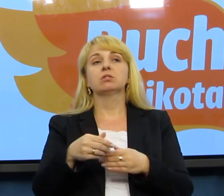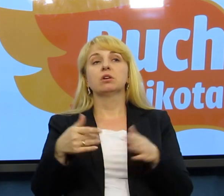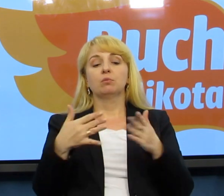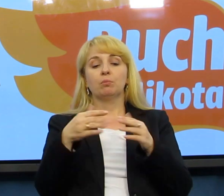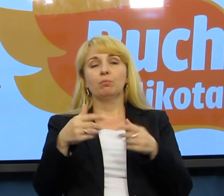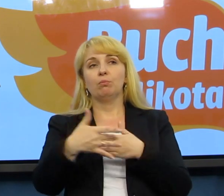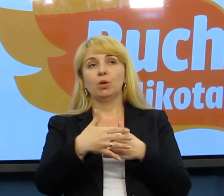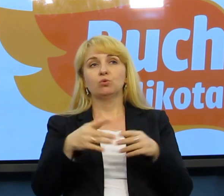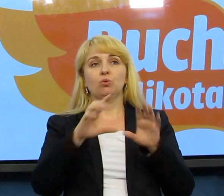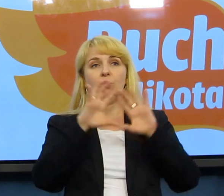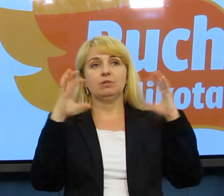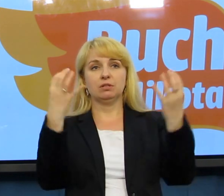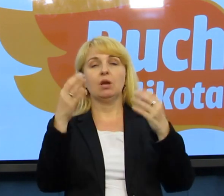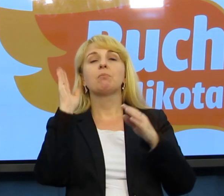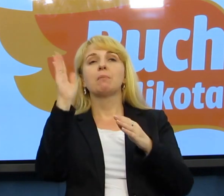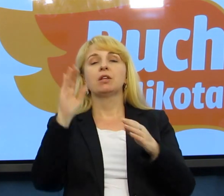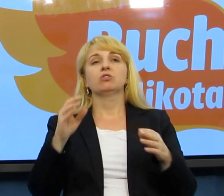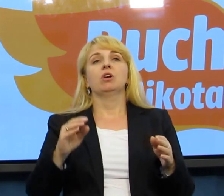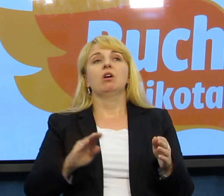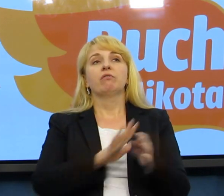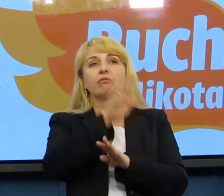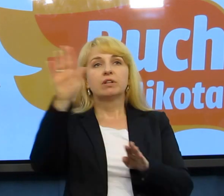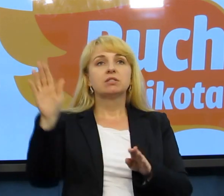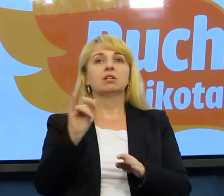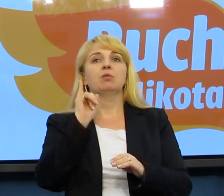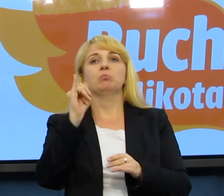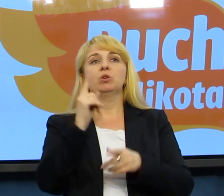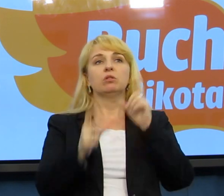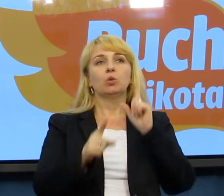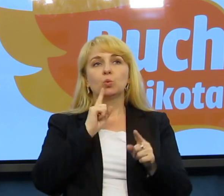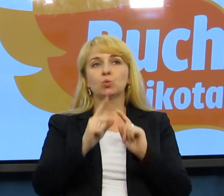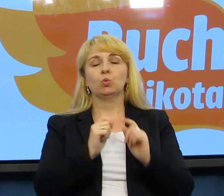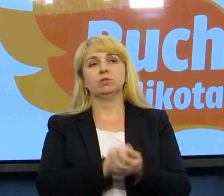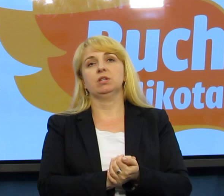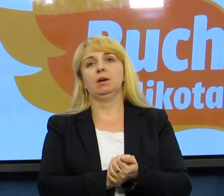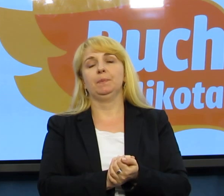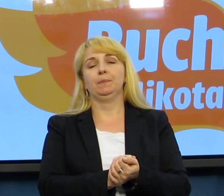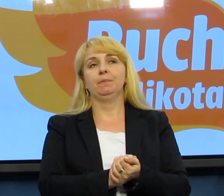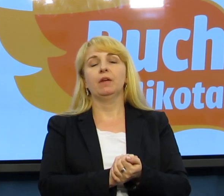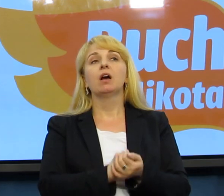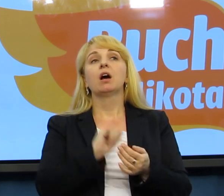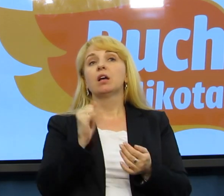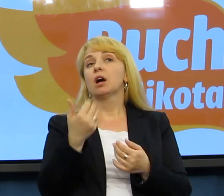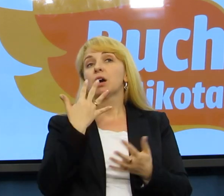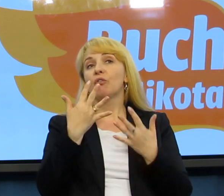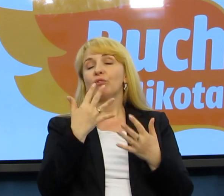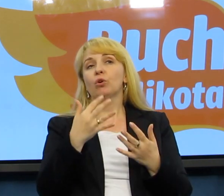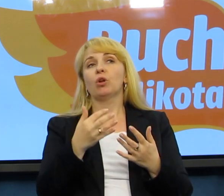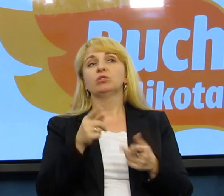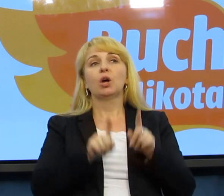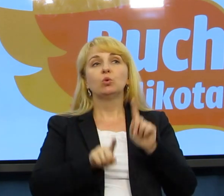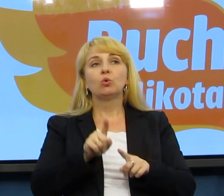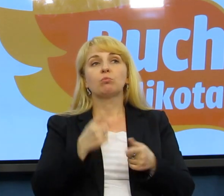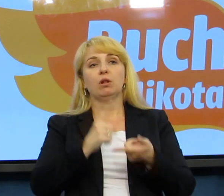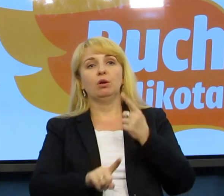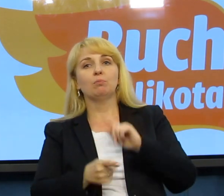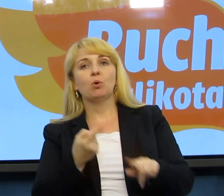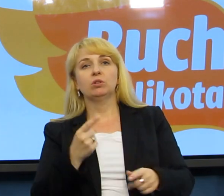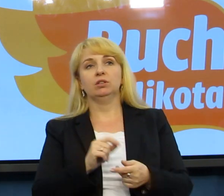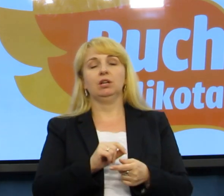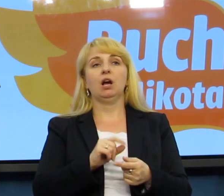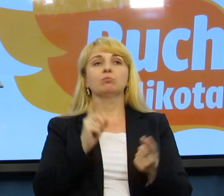występy, będzie też panel dyskusyjny poświęcony właśnie kwestii normalnej polityki